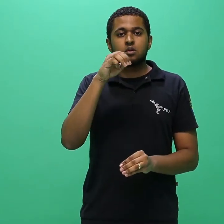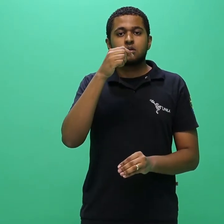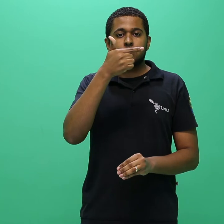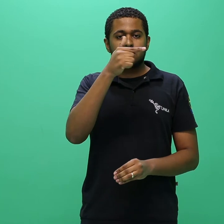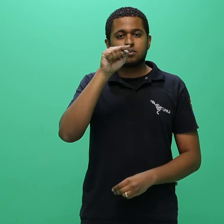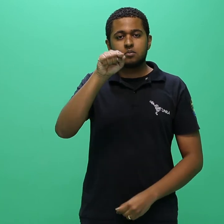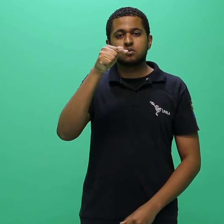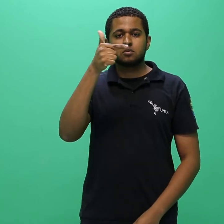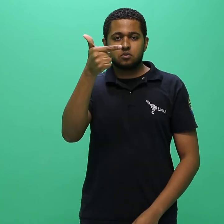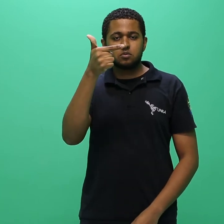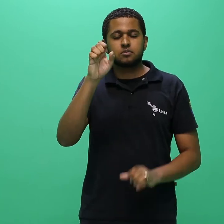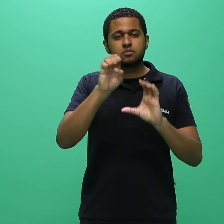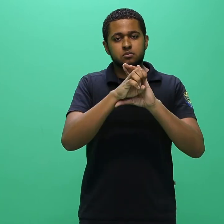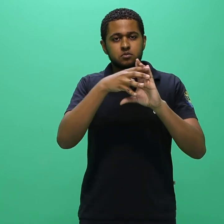presente edital.